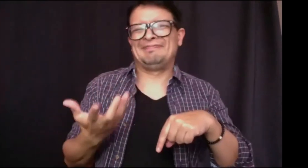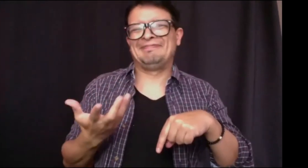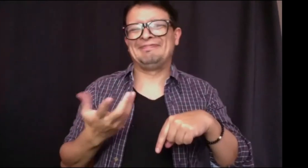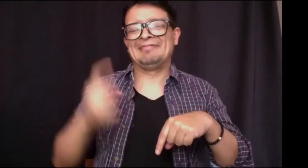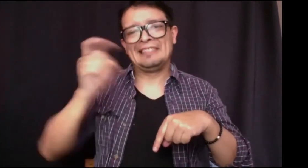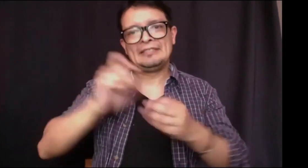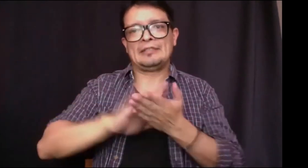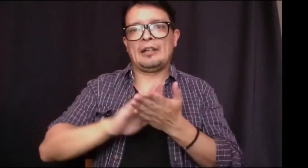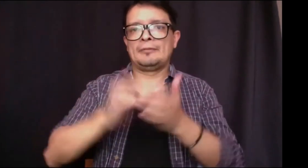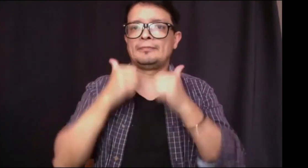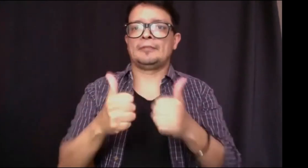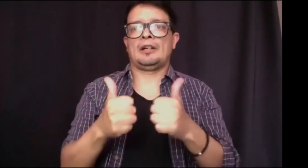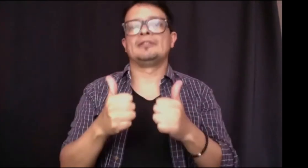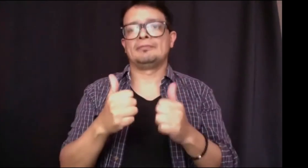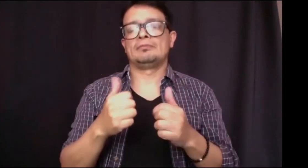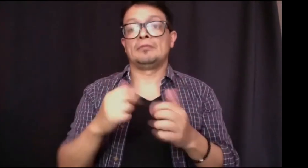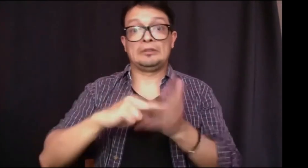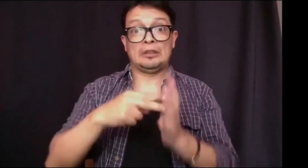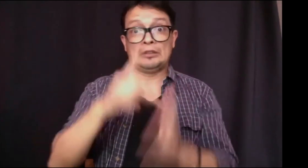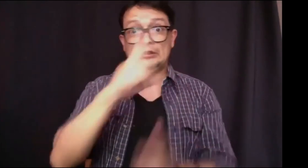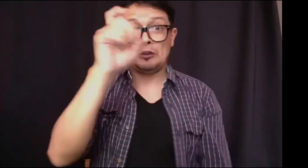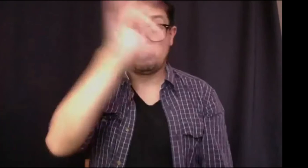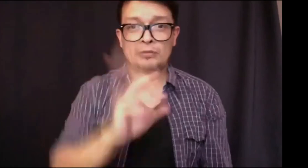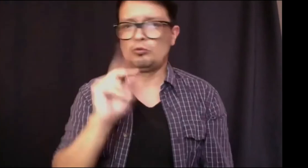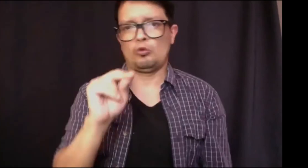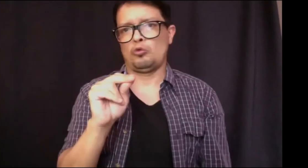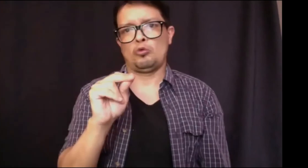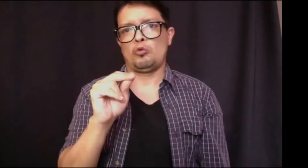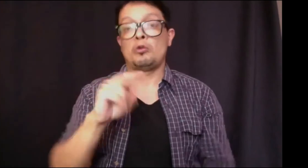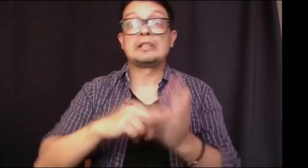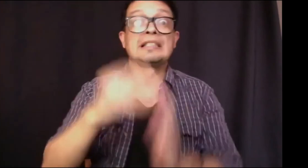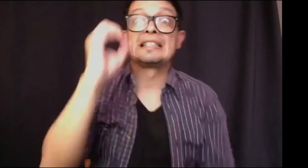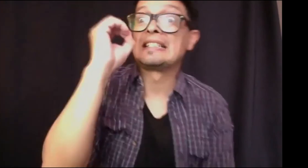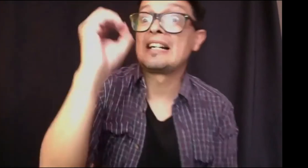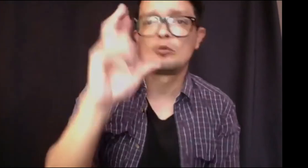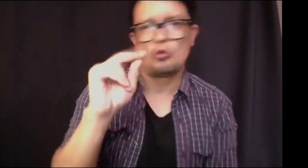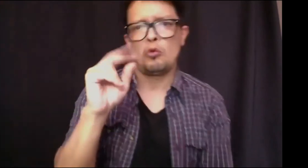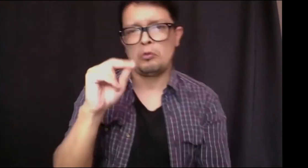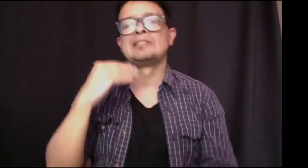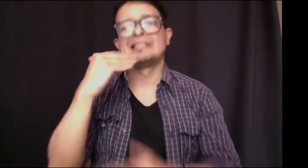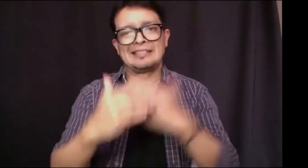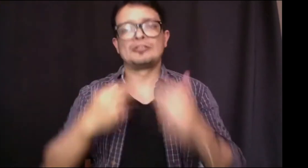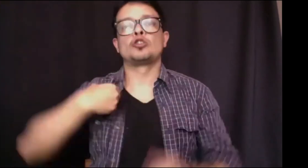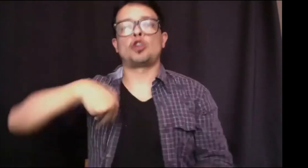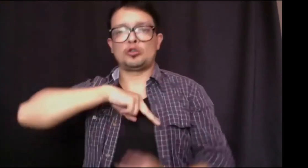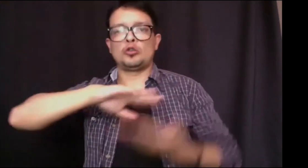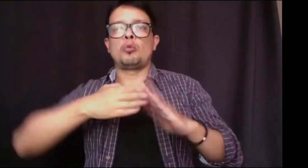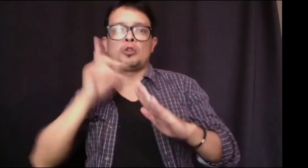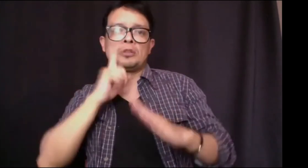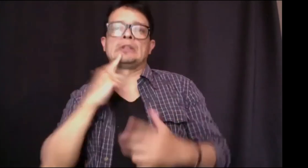está la política por ejemplo de discapacidad pero eso es algo que le falta ¿cierto? lo vemos como algo cojo como que le falta